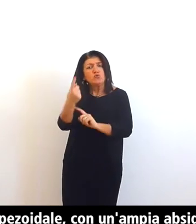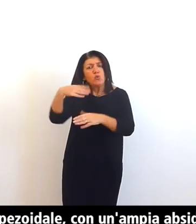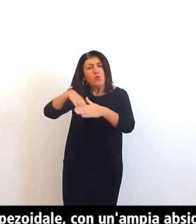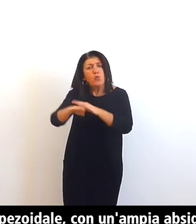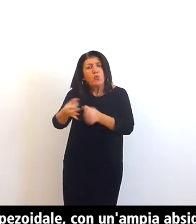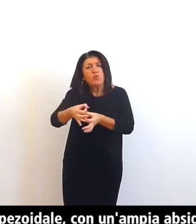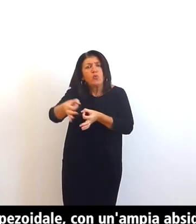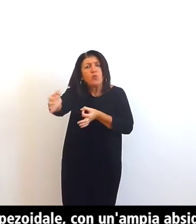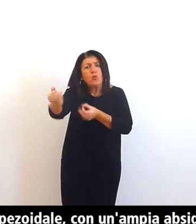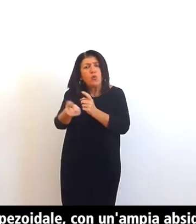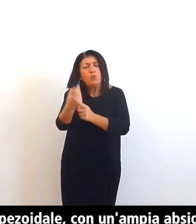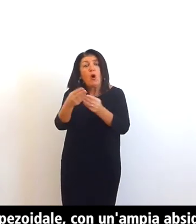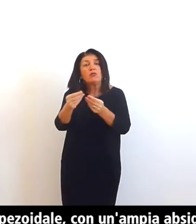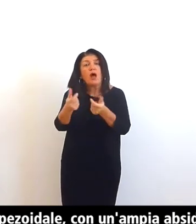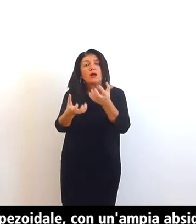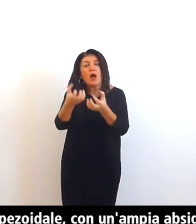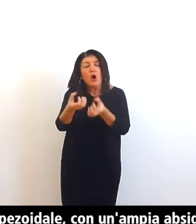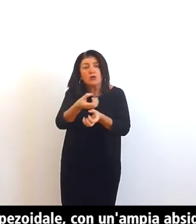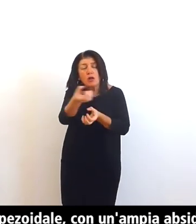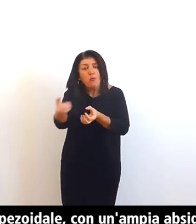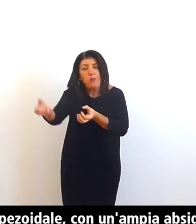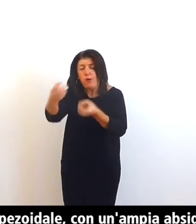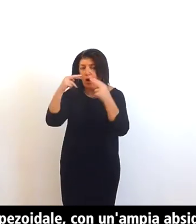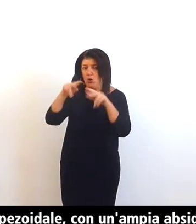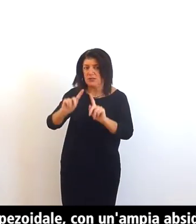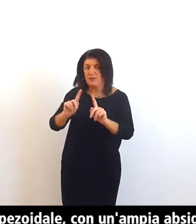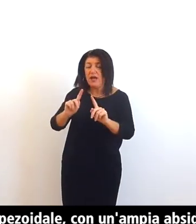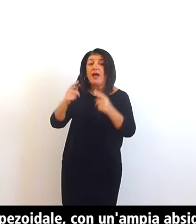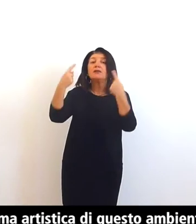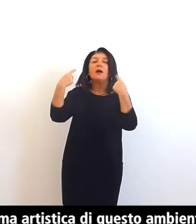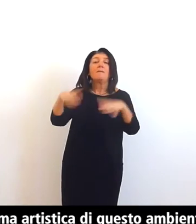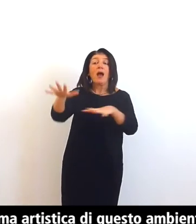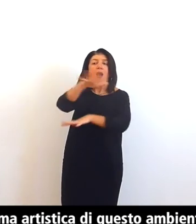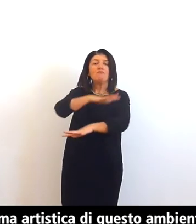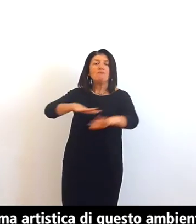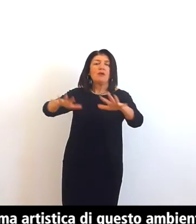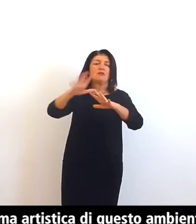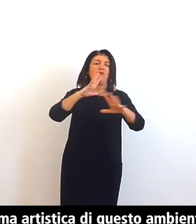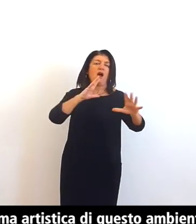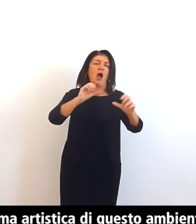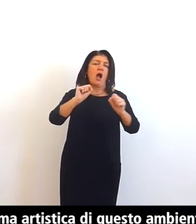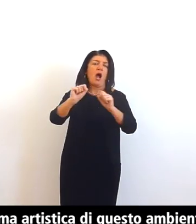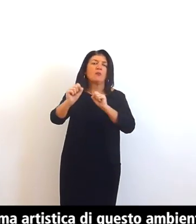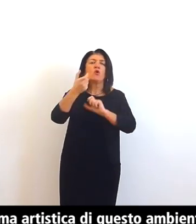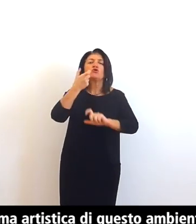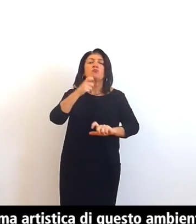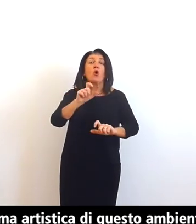la rilevanza e la fama artistica di questo ambiente derivano dalla splendida decorazione a mosaico a